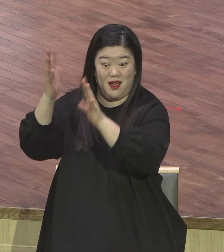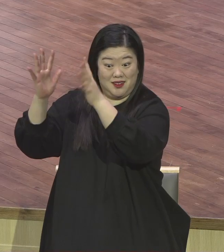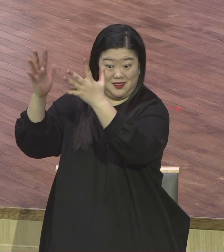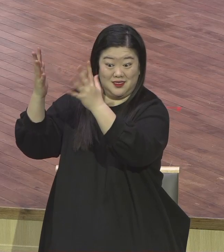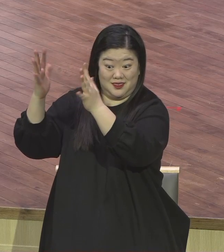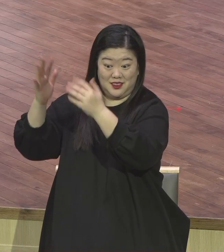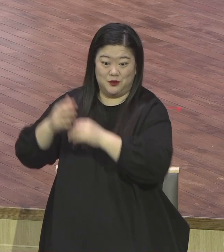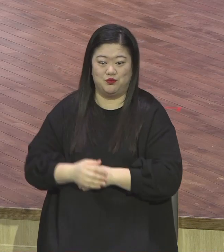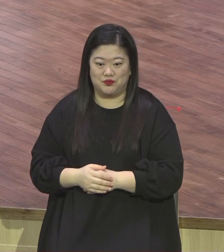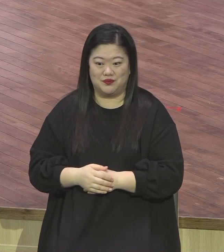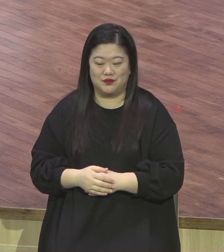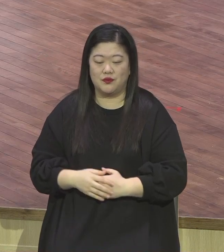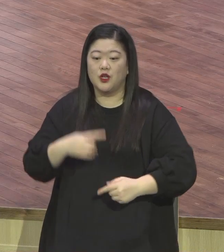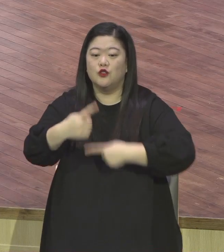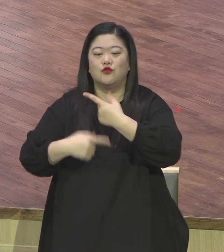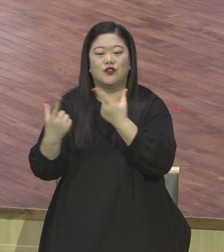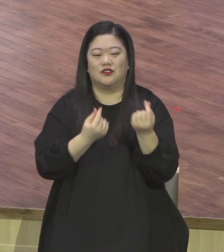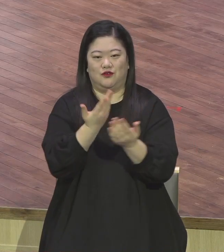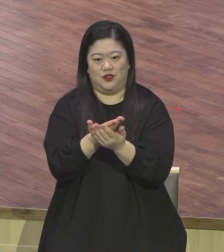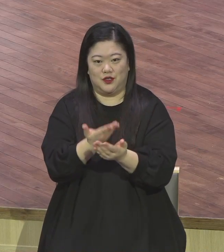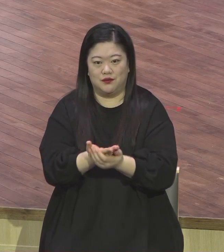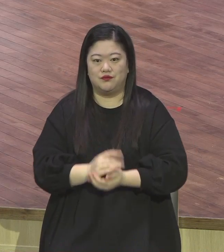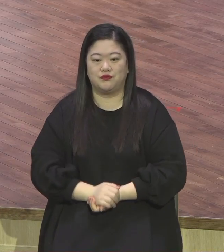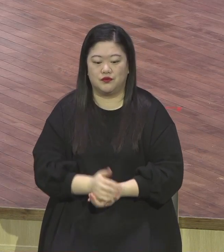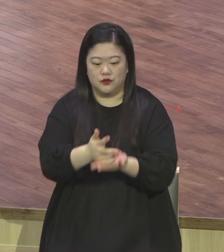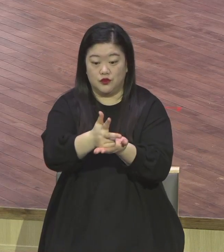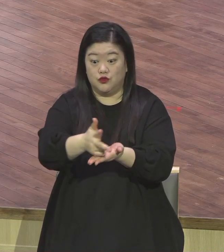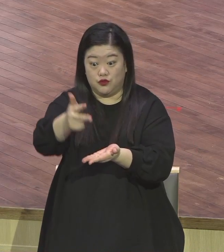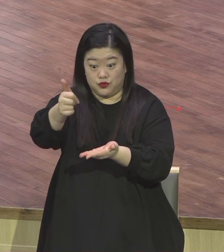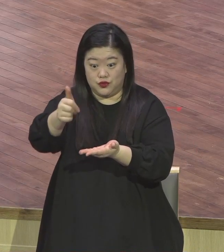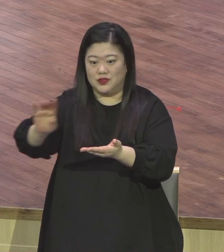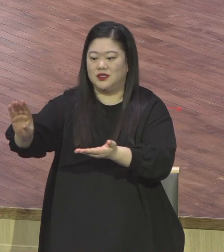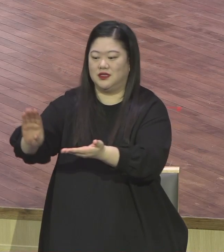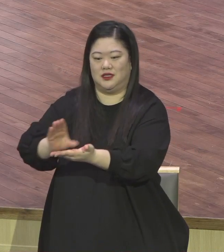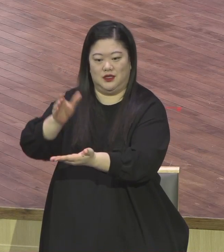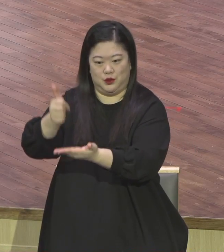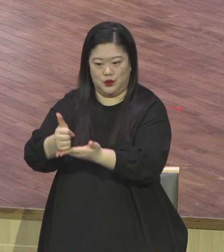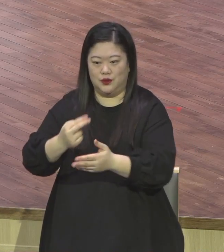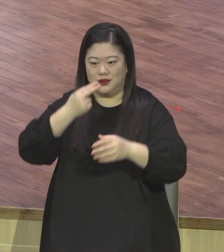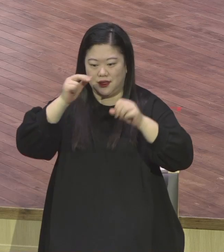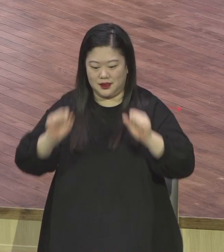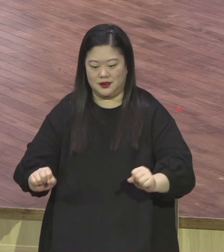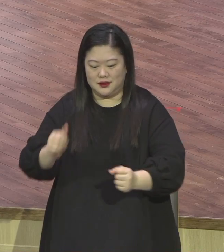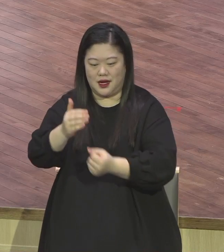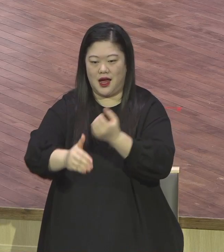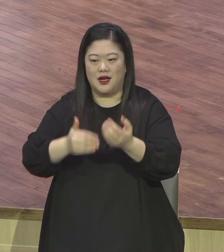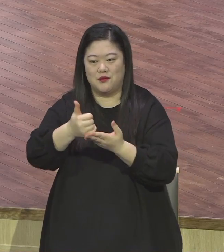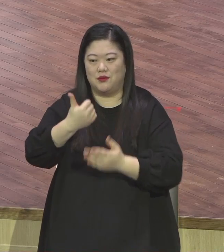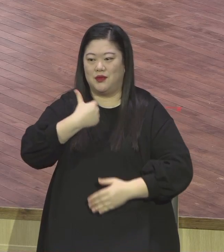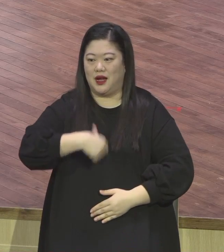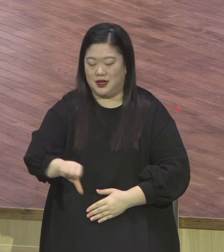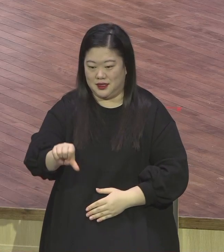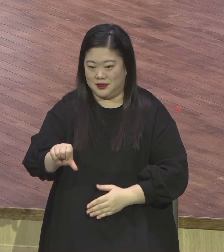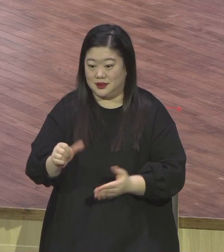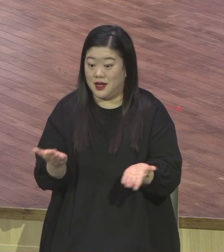신앙고백합니다. 주는 그리스도시오. 살아계신 하나님의 아들이십니다. 아멘.